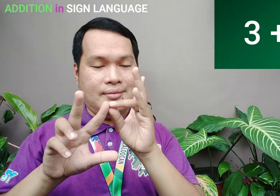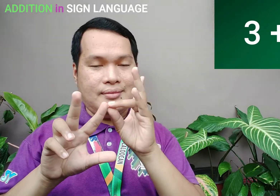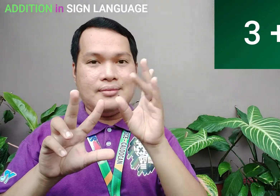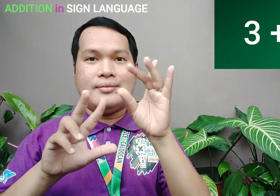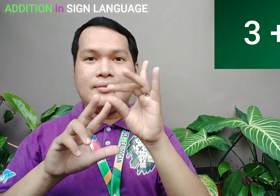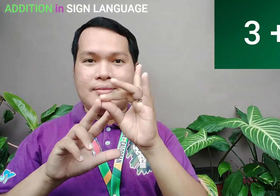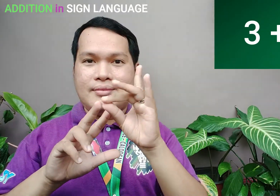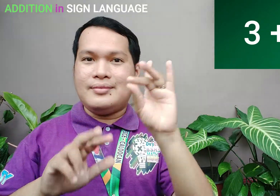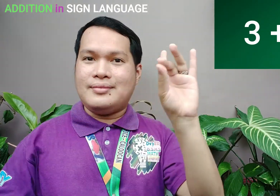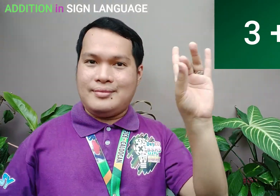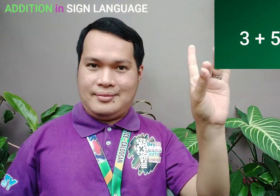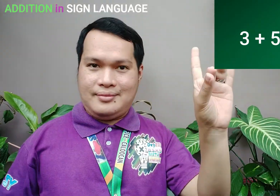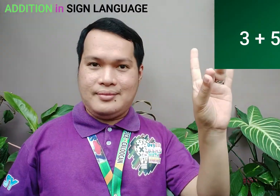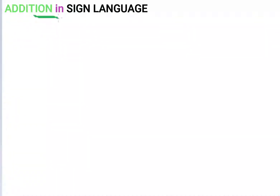followed by 7 and then 8